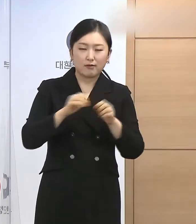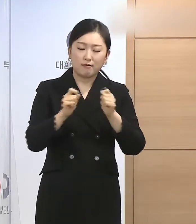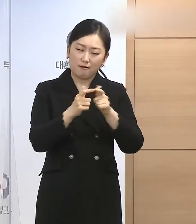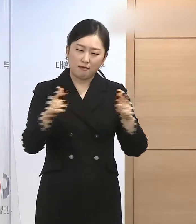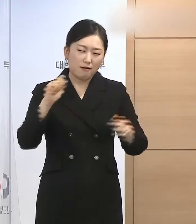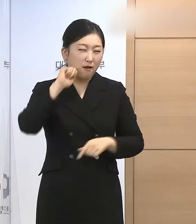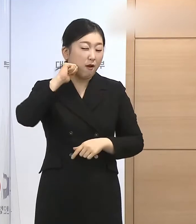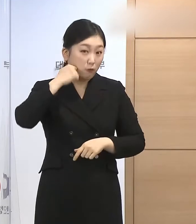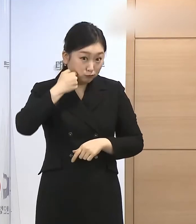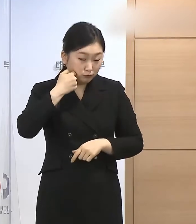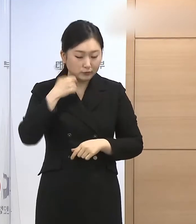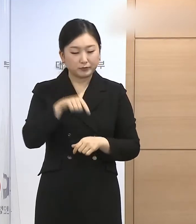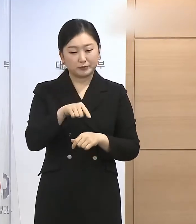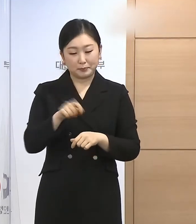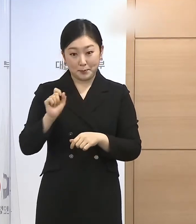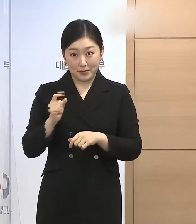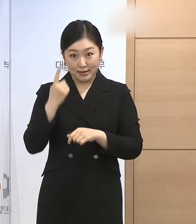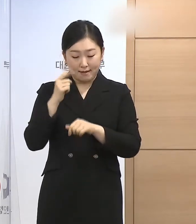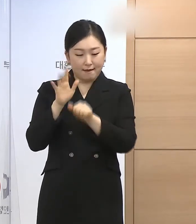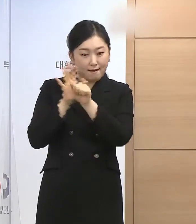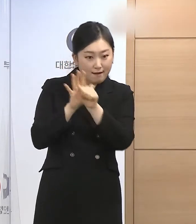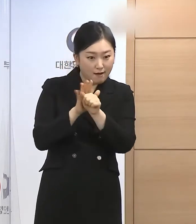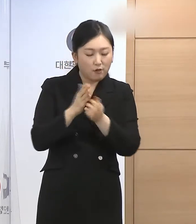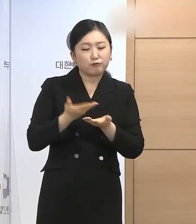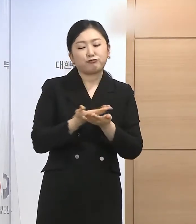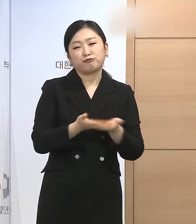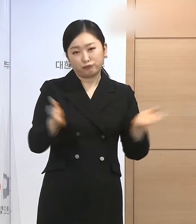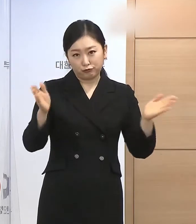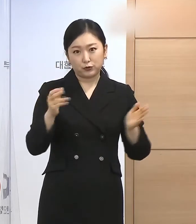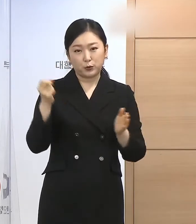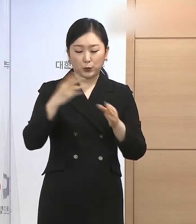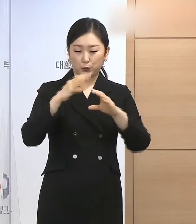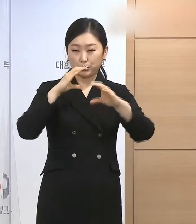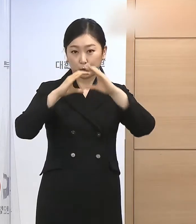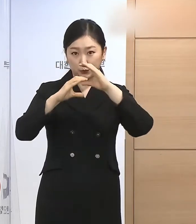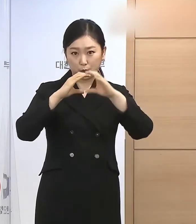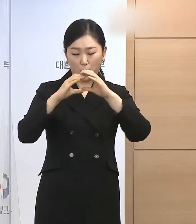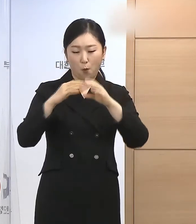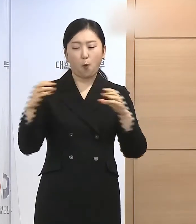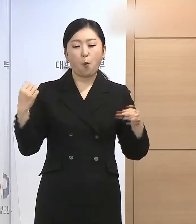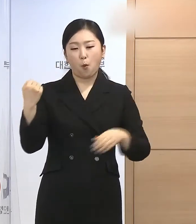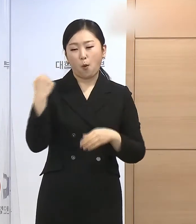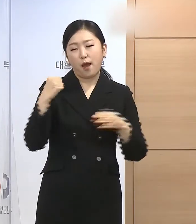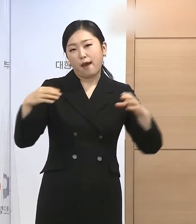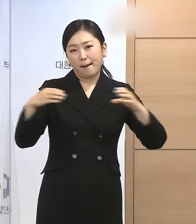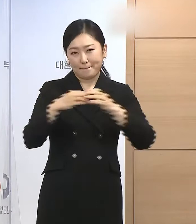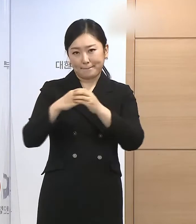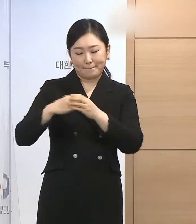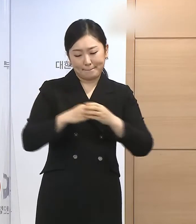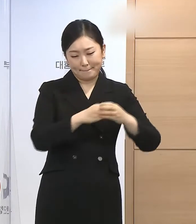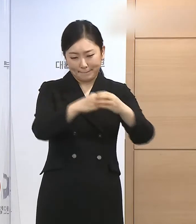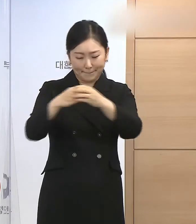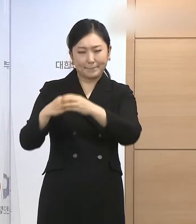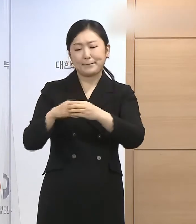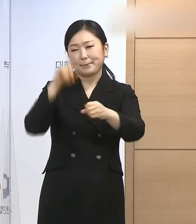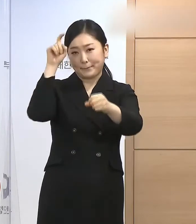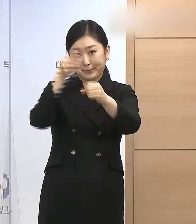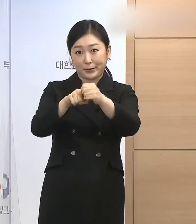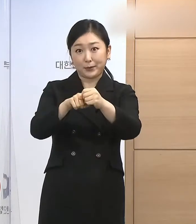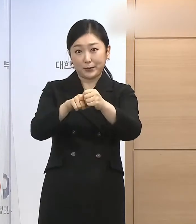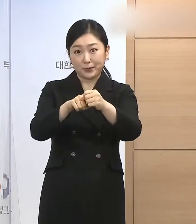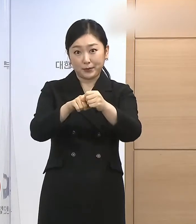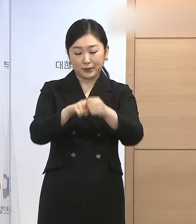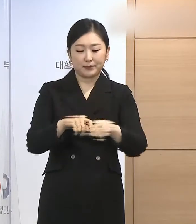배려에 도움이 되고 우리 사회의 소통과 화합의 계기를 마련하기 위한 방향으로 사면